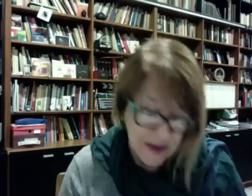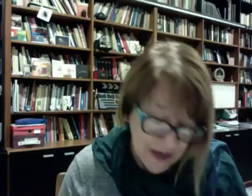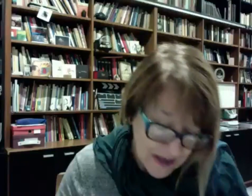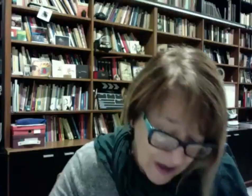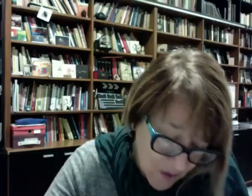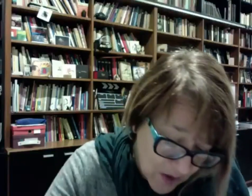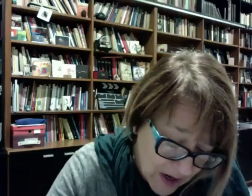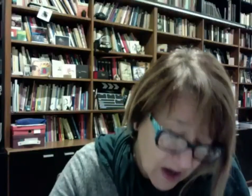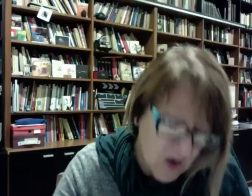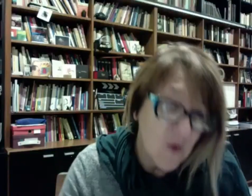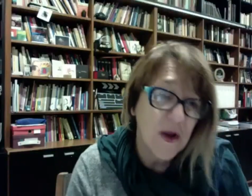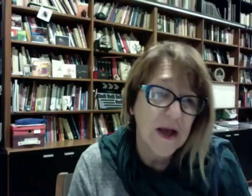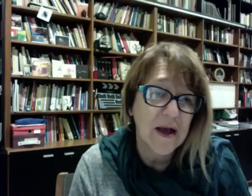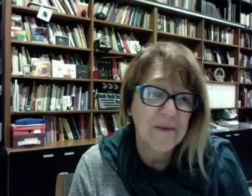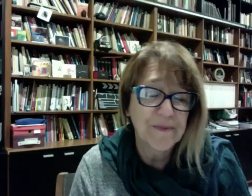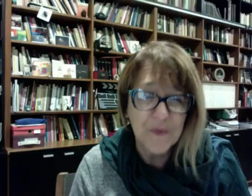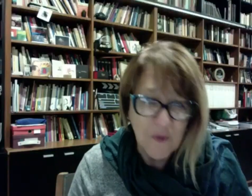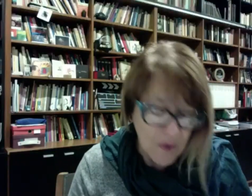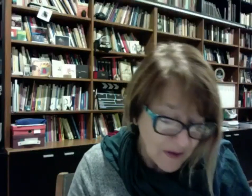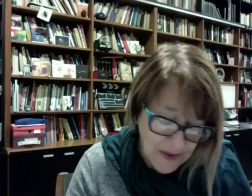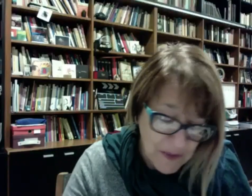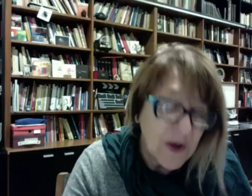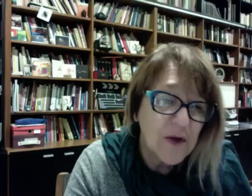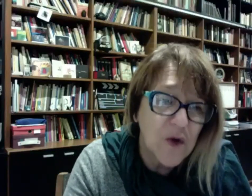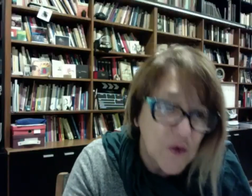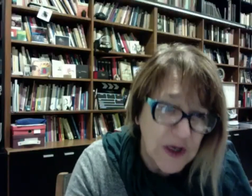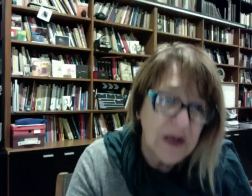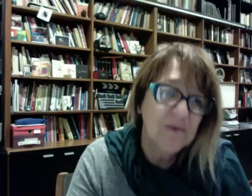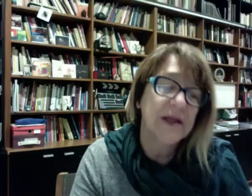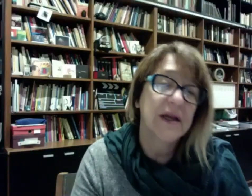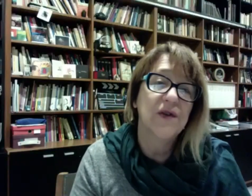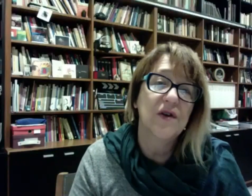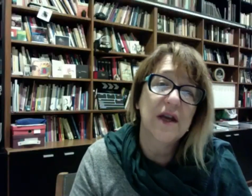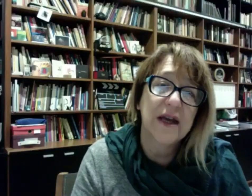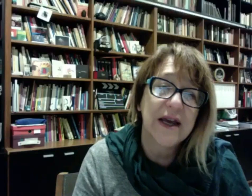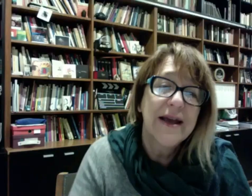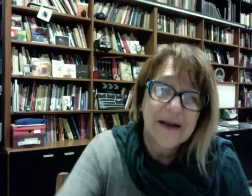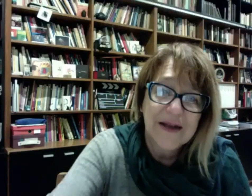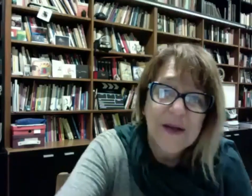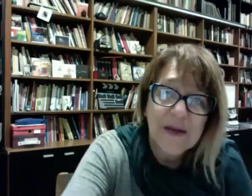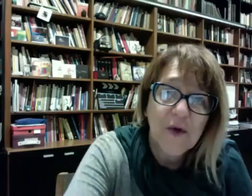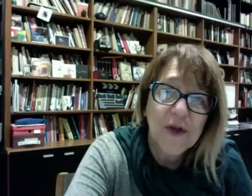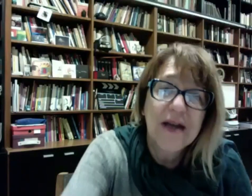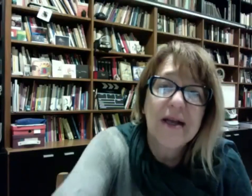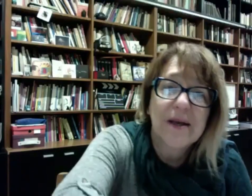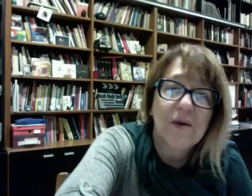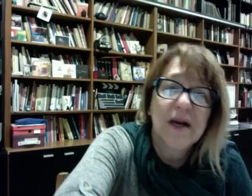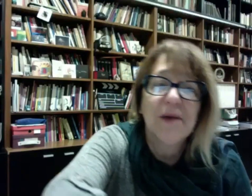una una se empezó a introducir investigaciones que trataban de mostrar ese lugar que había